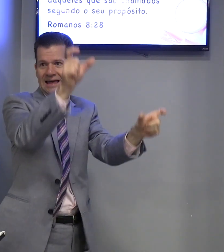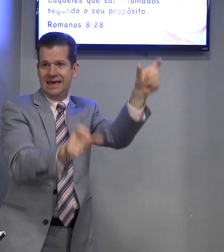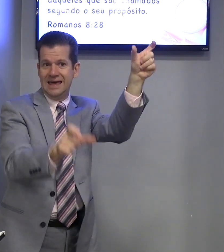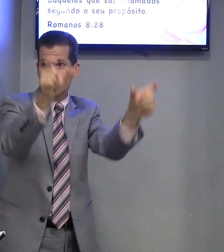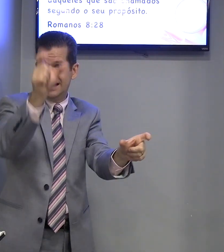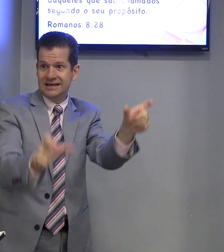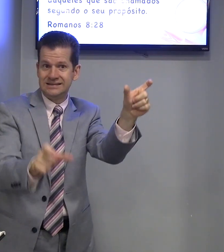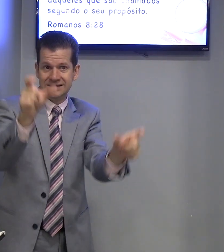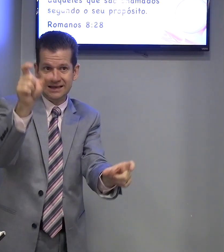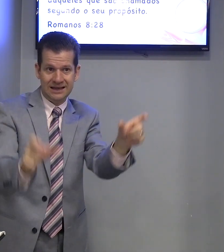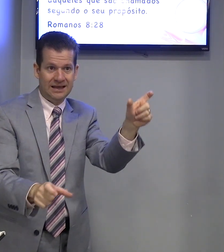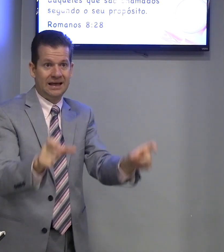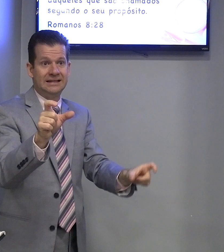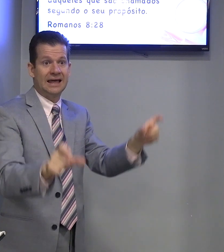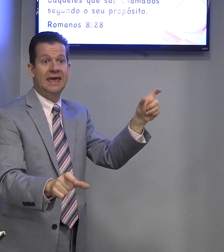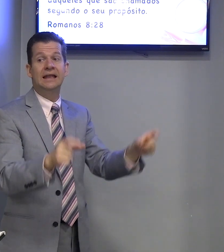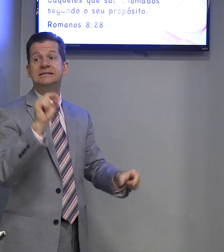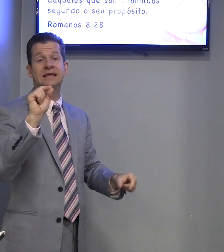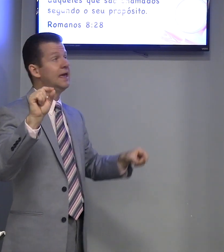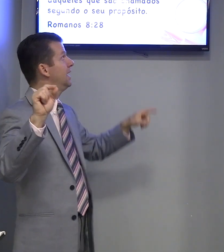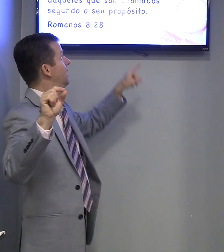Daqueles. Daqueles que...